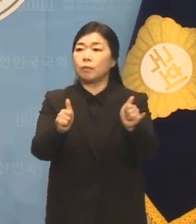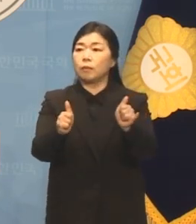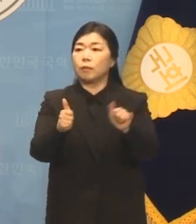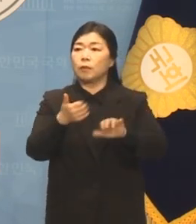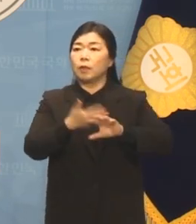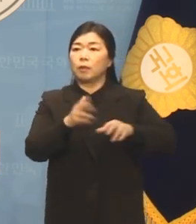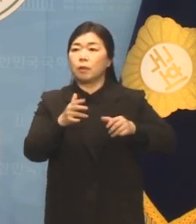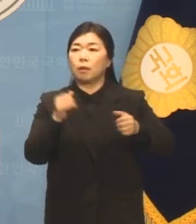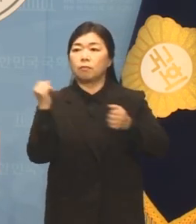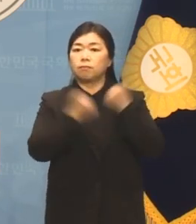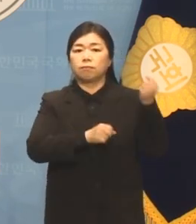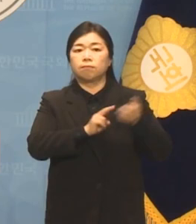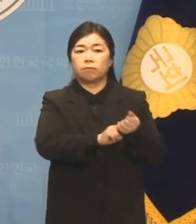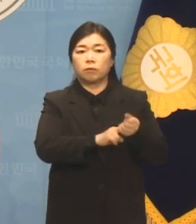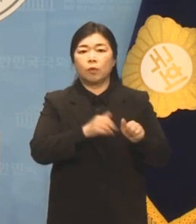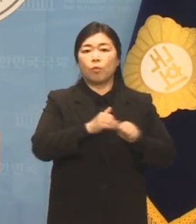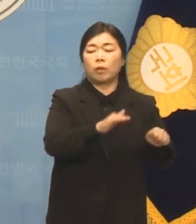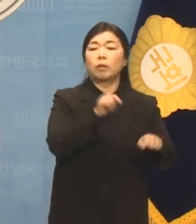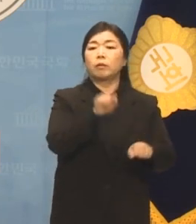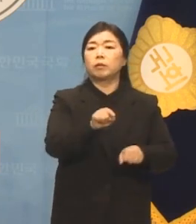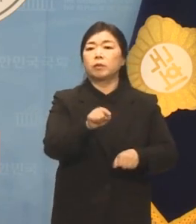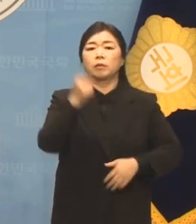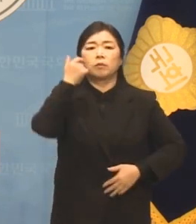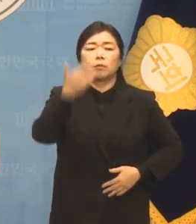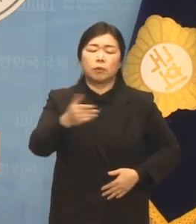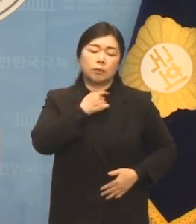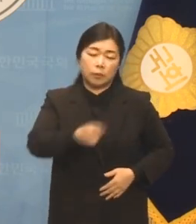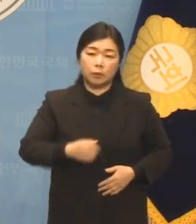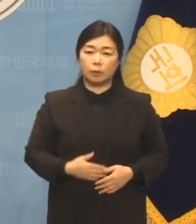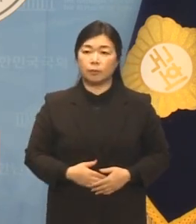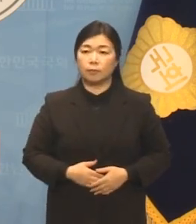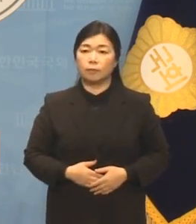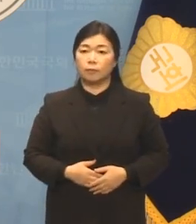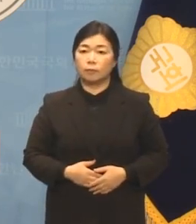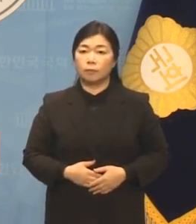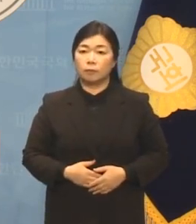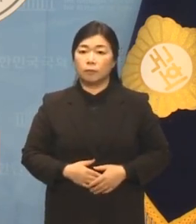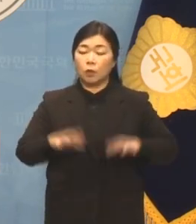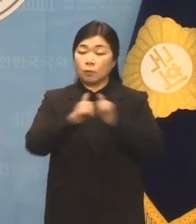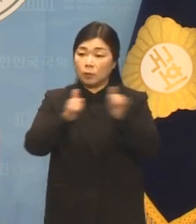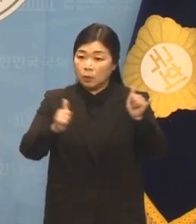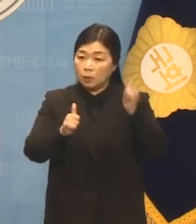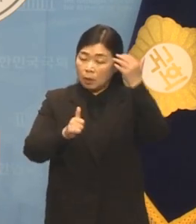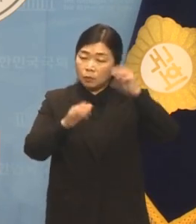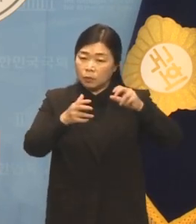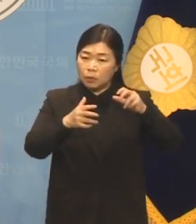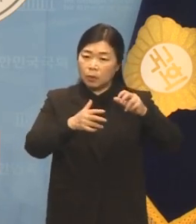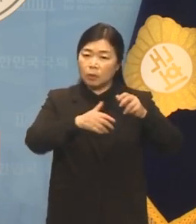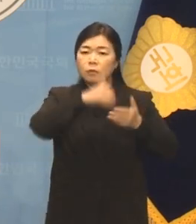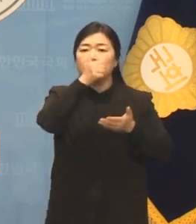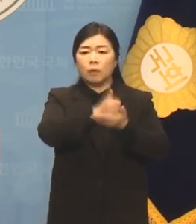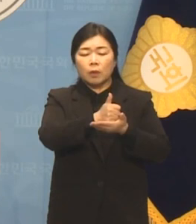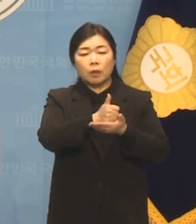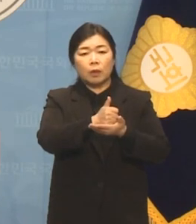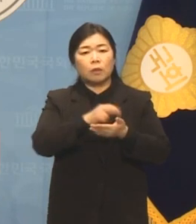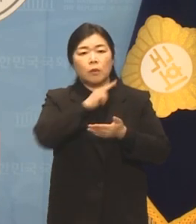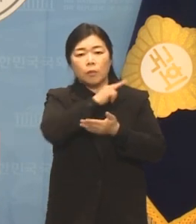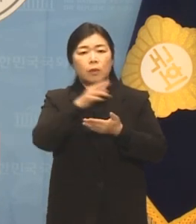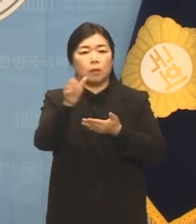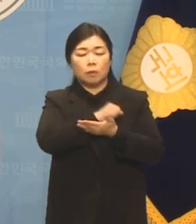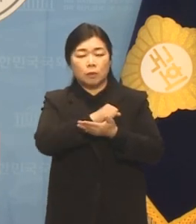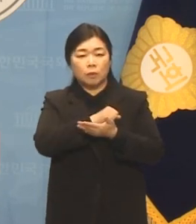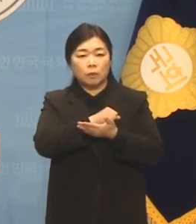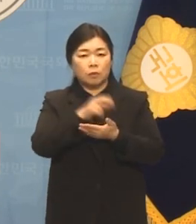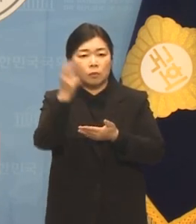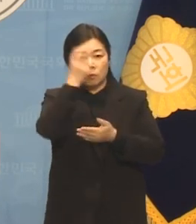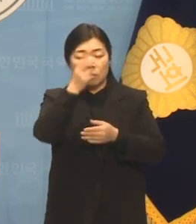되묻고 싶은 것도 국민입니다. 국민은 대한민국 헌정사상 범죄 혐의로 수사받는 피의자를